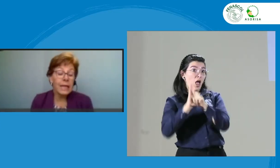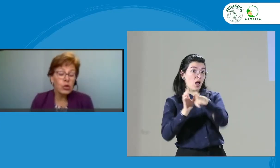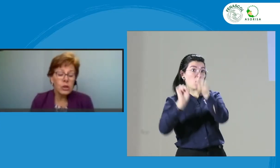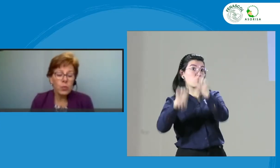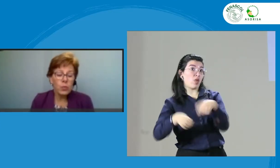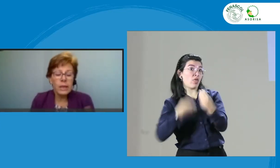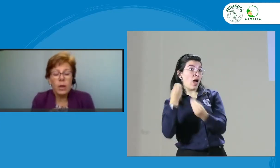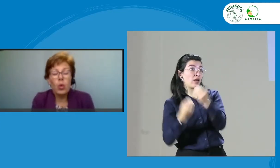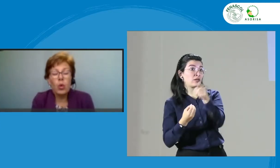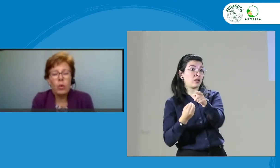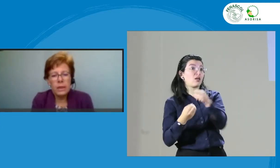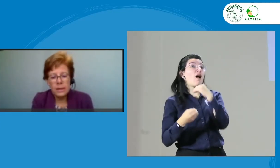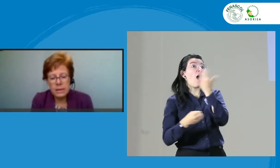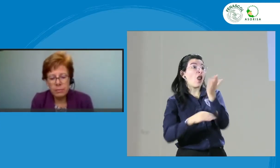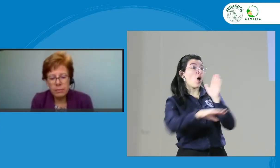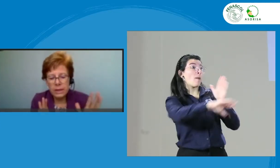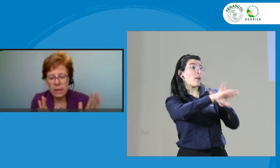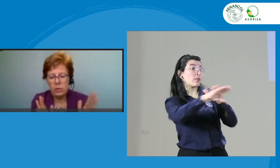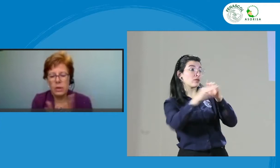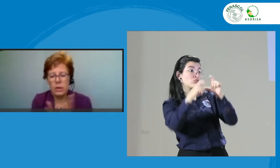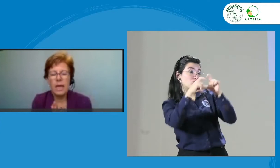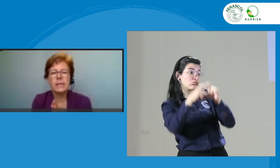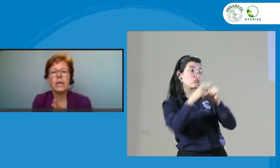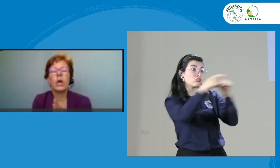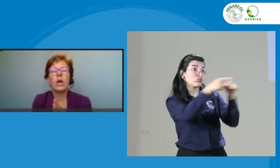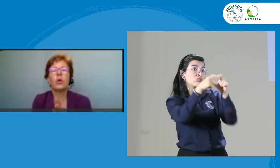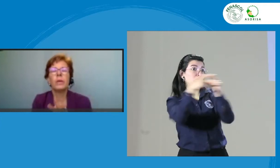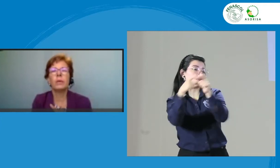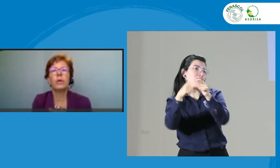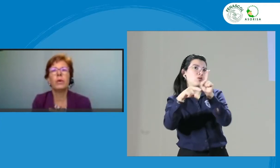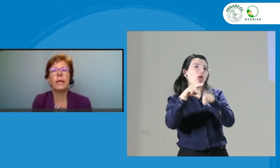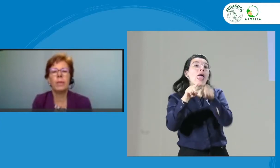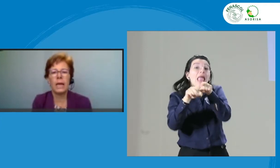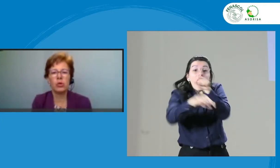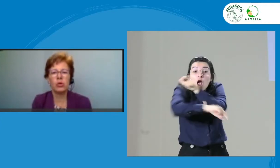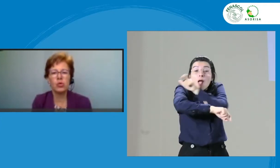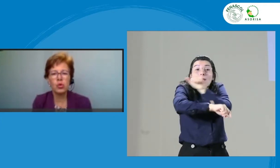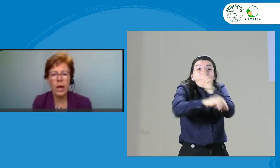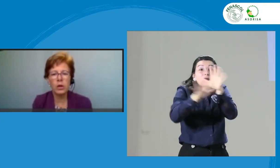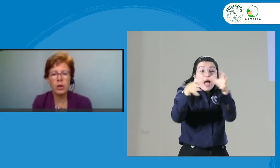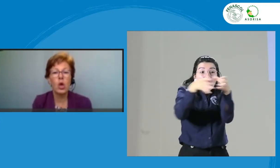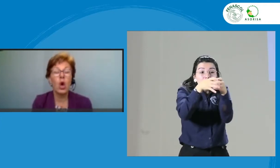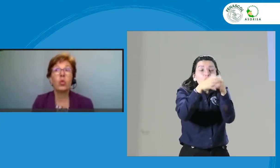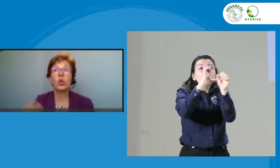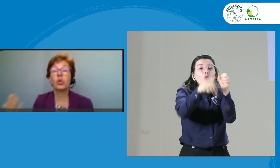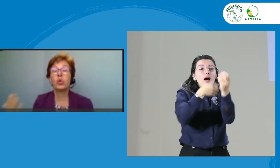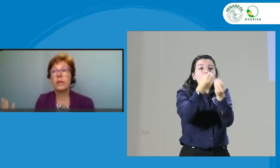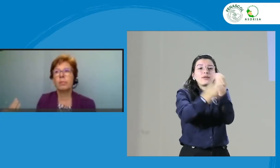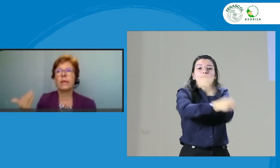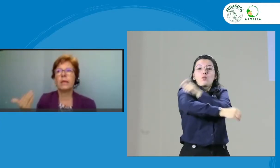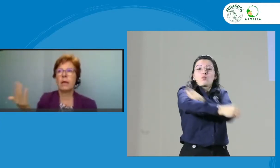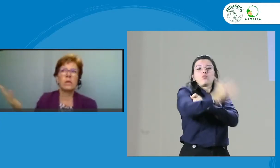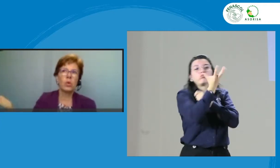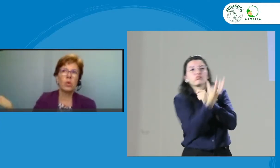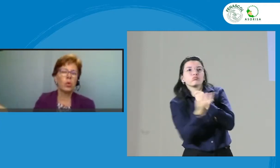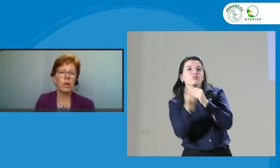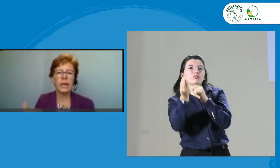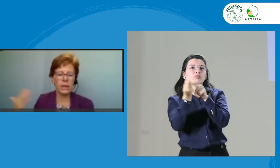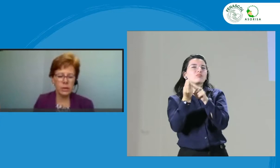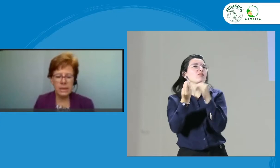asociación puede crear un comité disciplinario y a ese comité pueden apelar los usuarios u otro intérprete que ha visto a un colega que no está